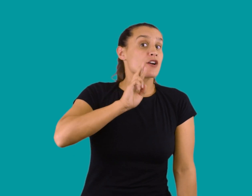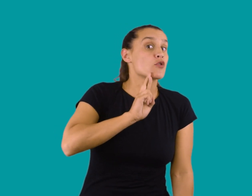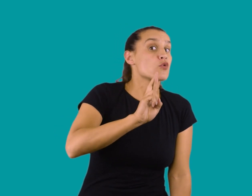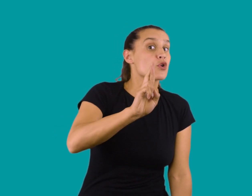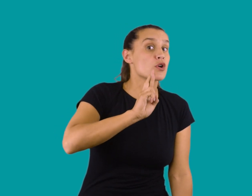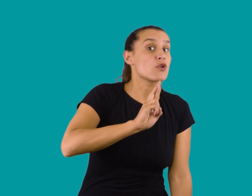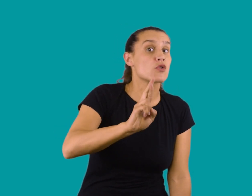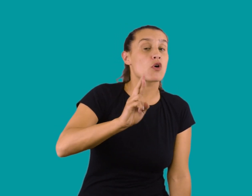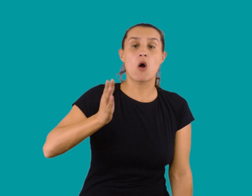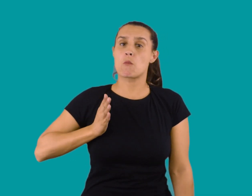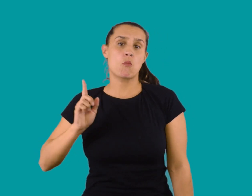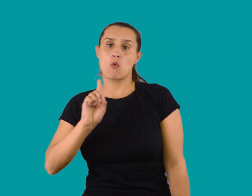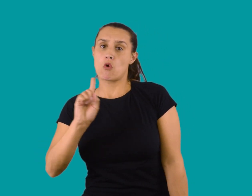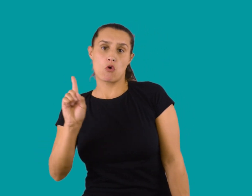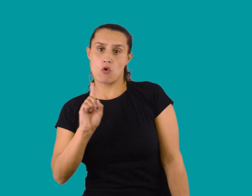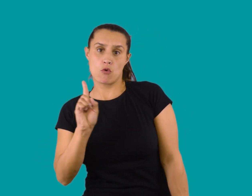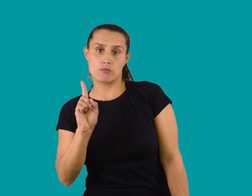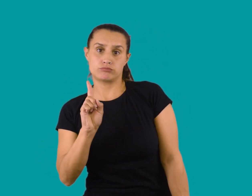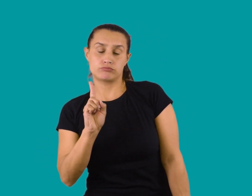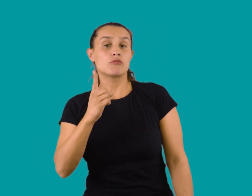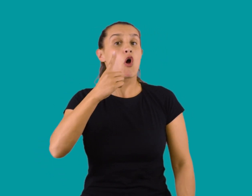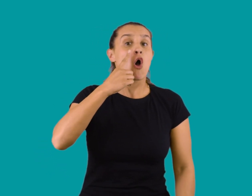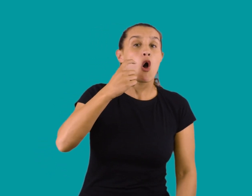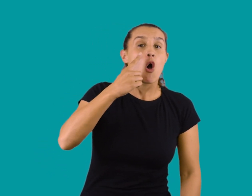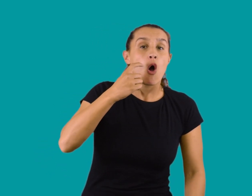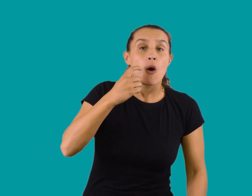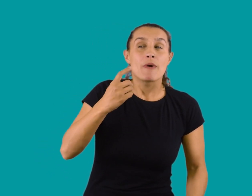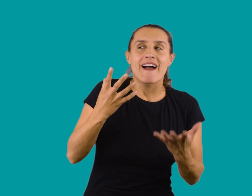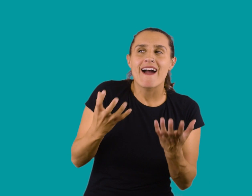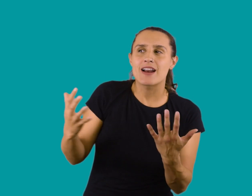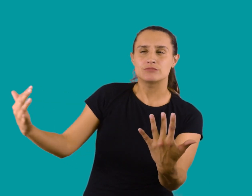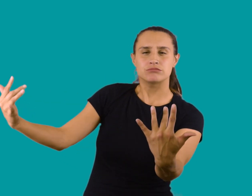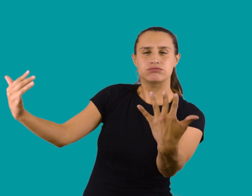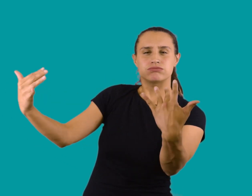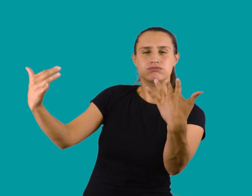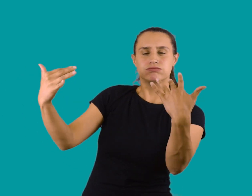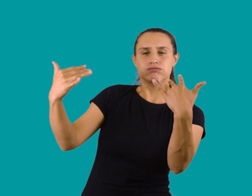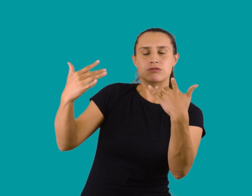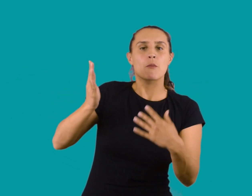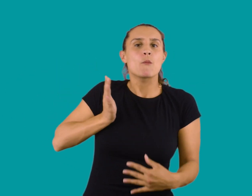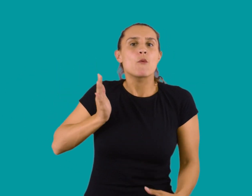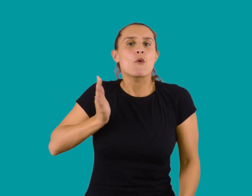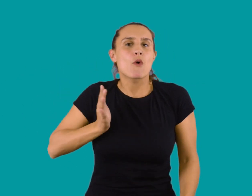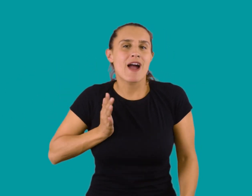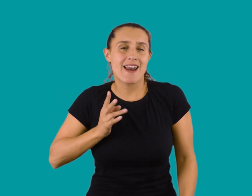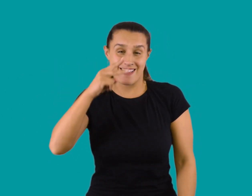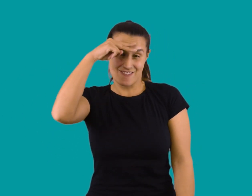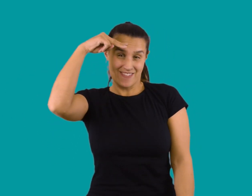Solo los machos cantan y lo hacen para atraer a las hembras en la época de apareamiento